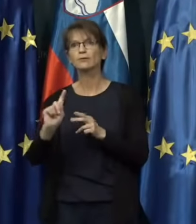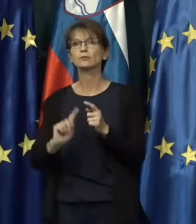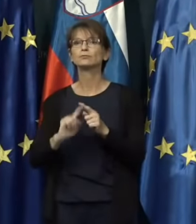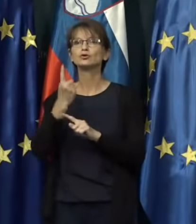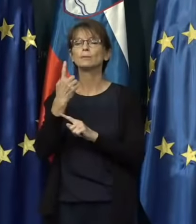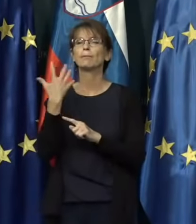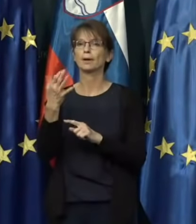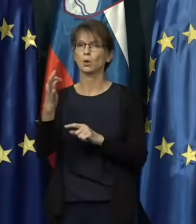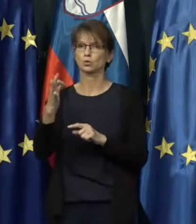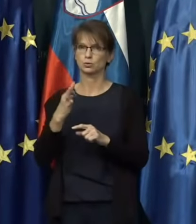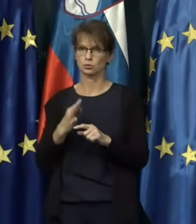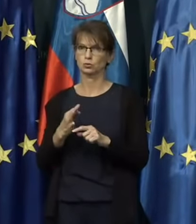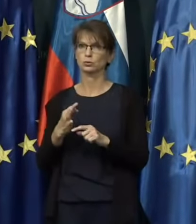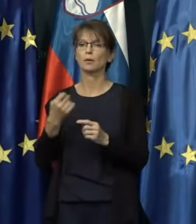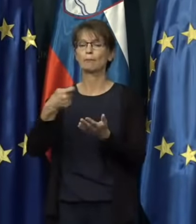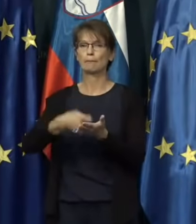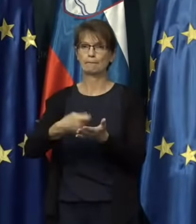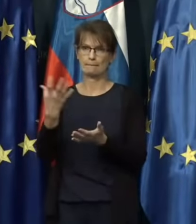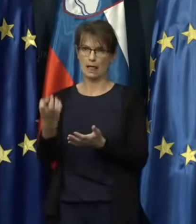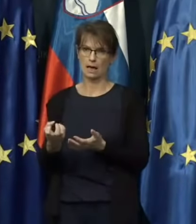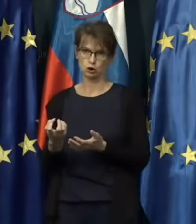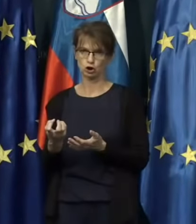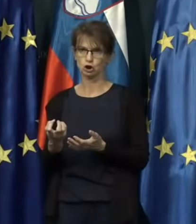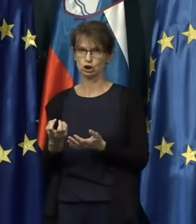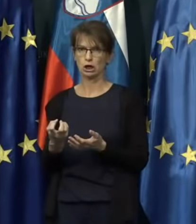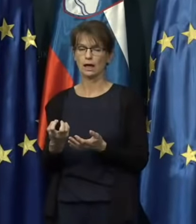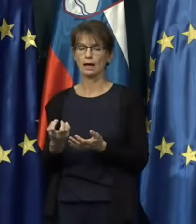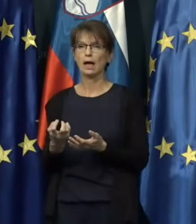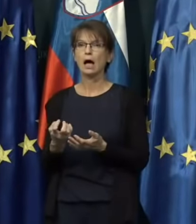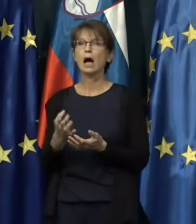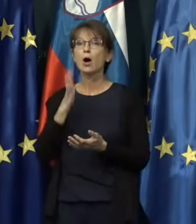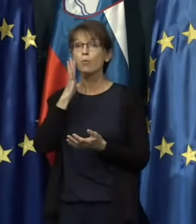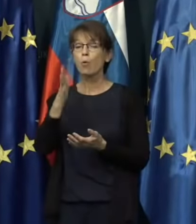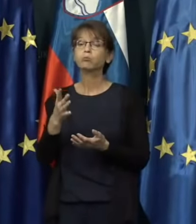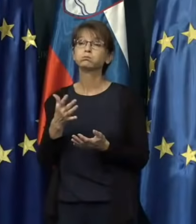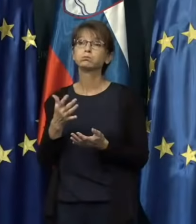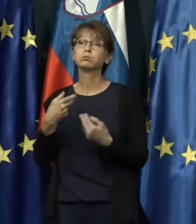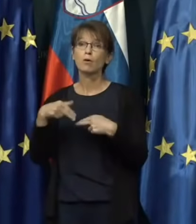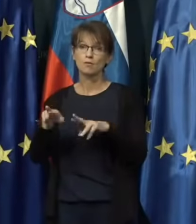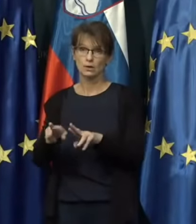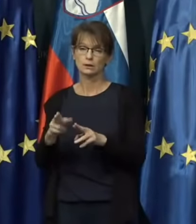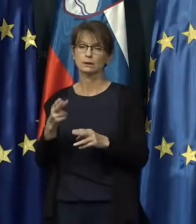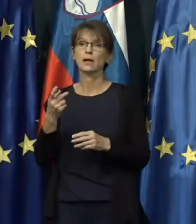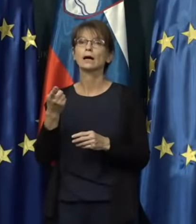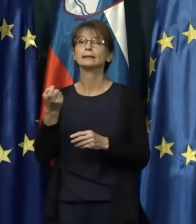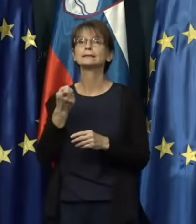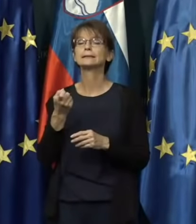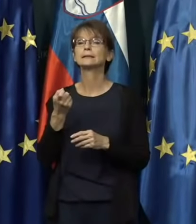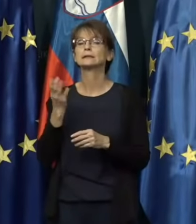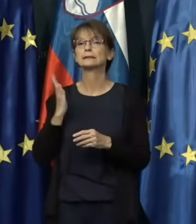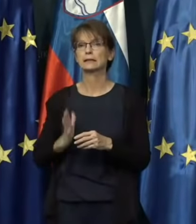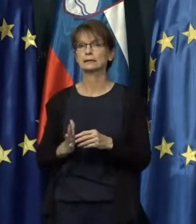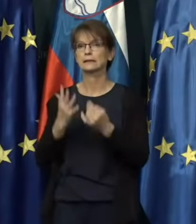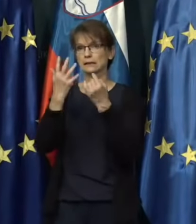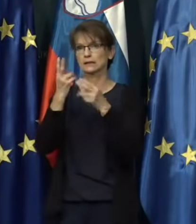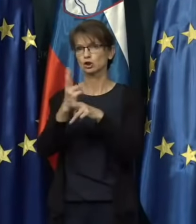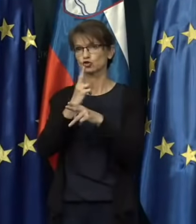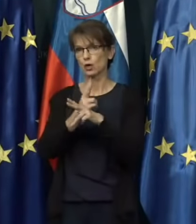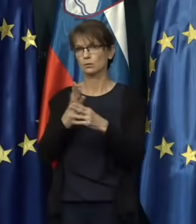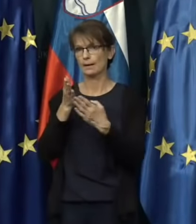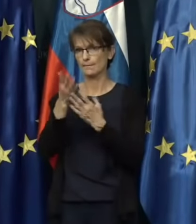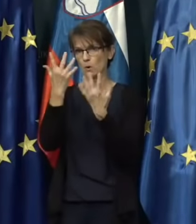višini 50 odstotkov plače, bo pa plačeno oziroma povrnjeno strani državnega proračuna.